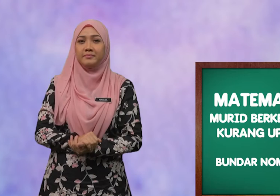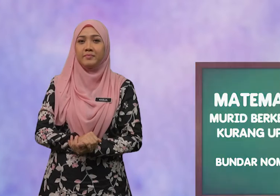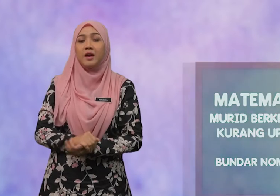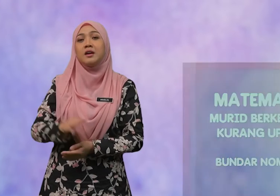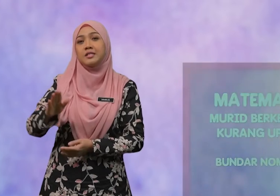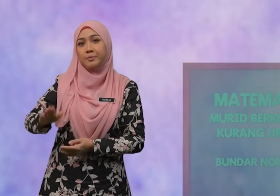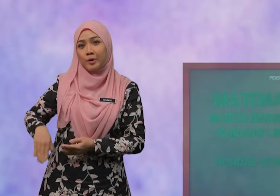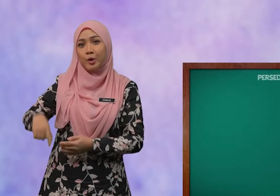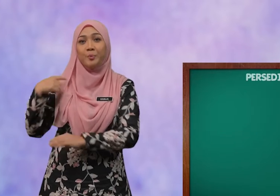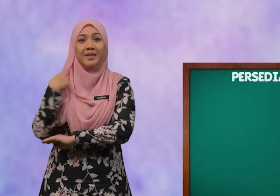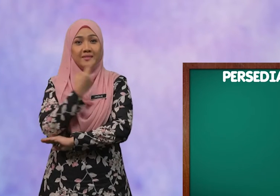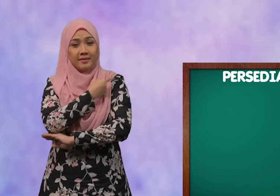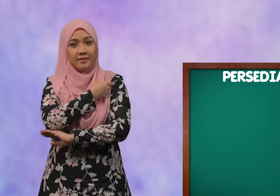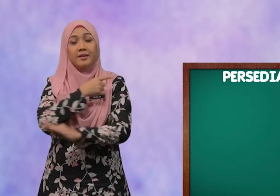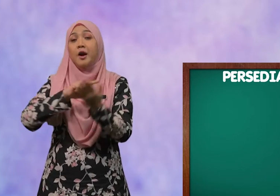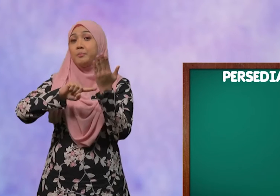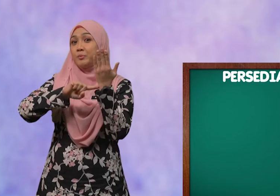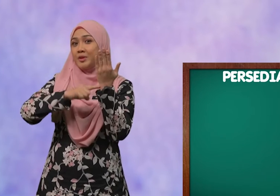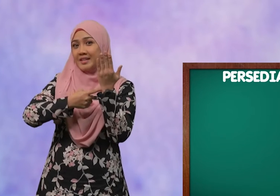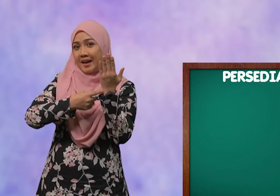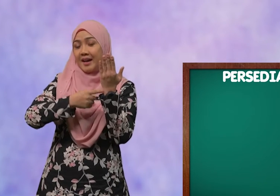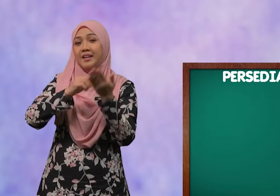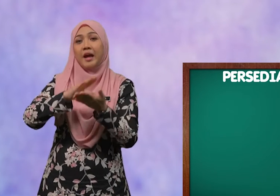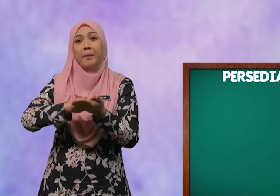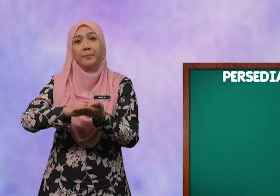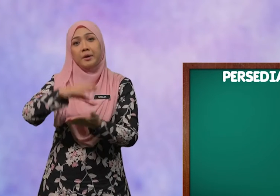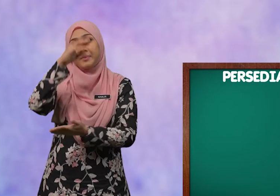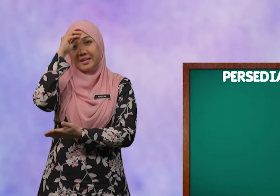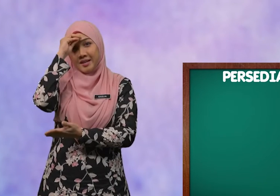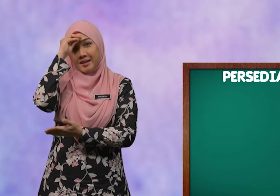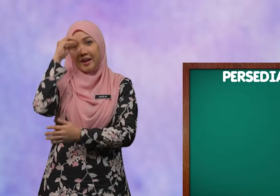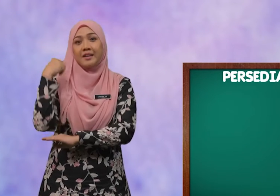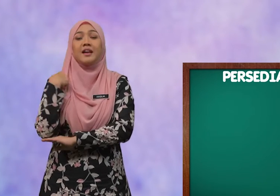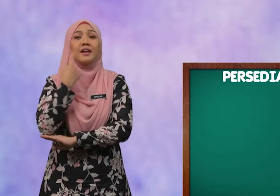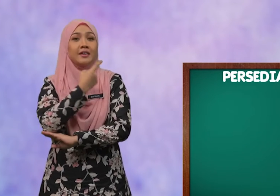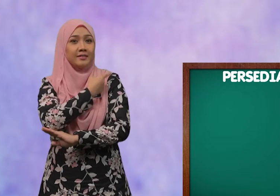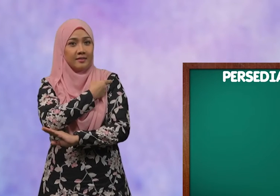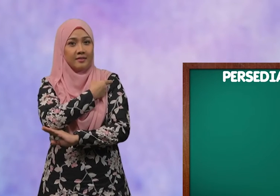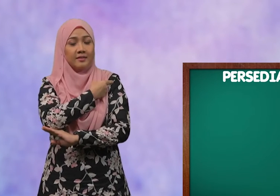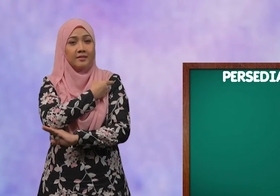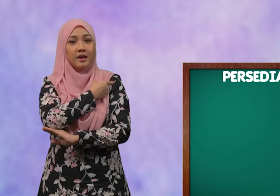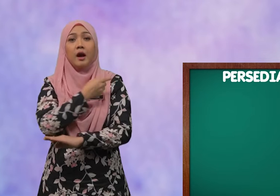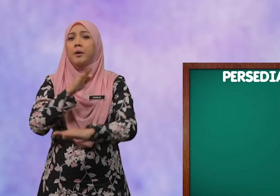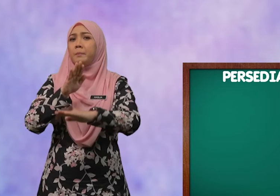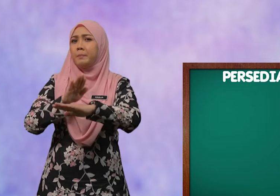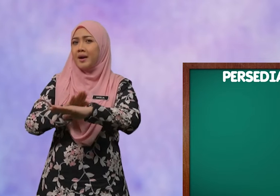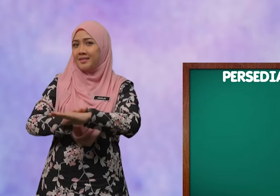Sebelum kita memulakan pembelajaran kita, pada